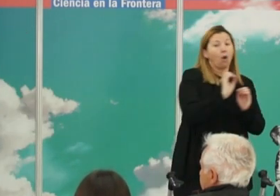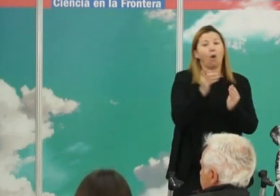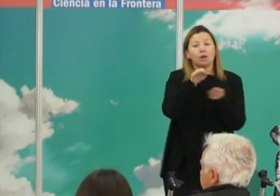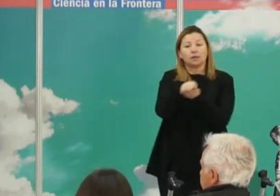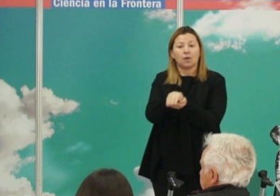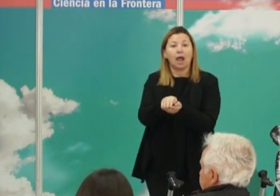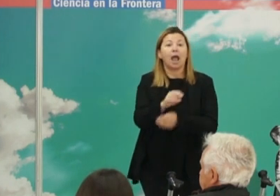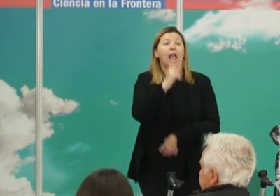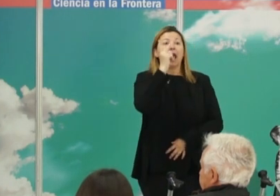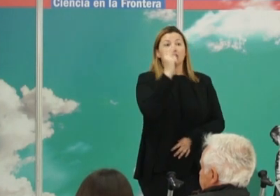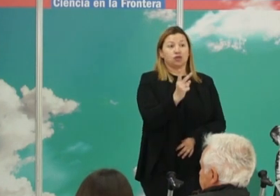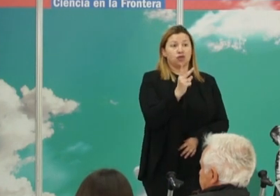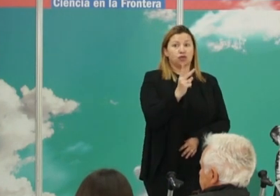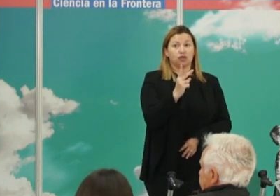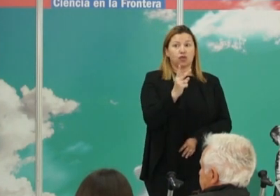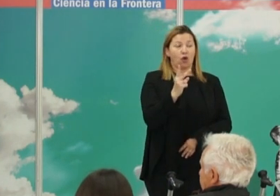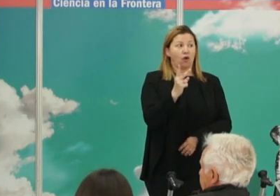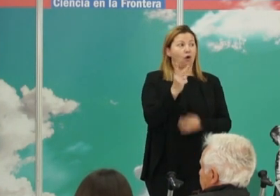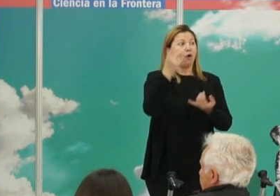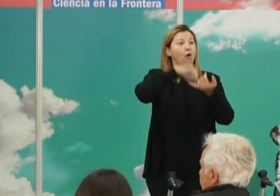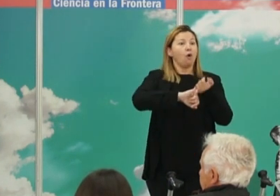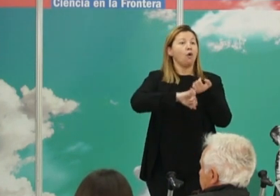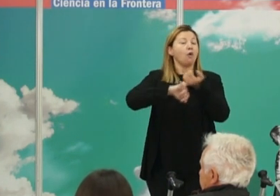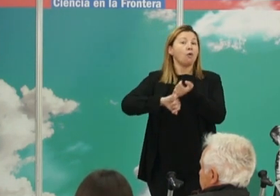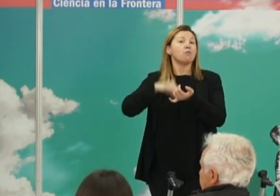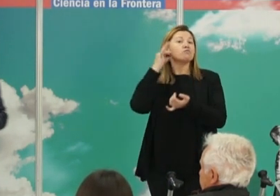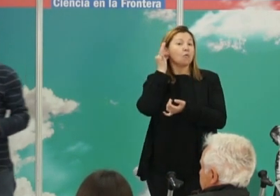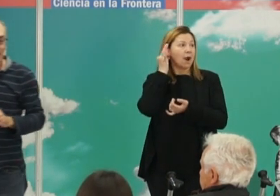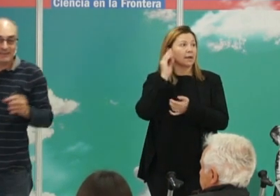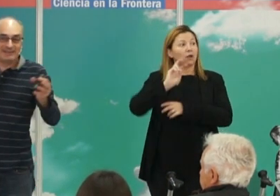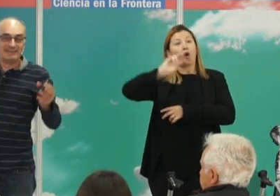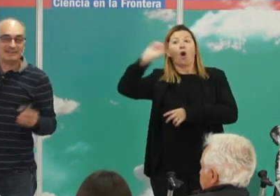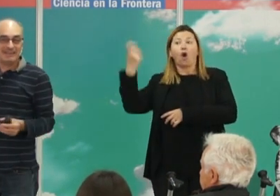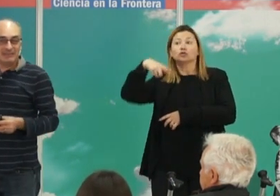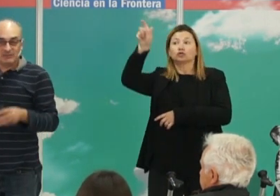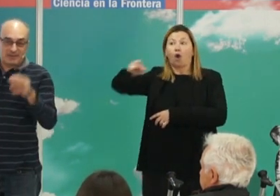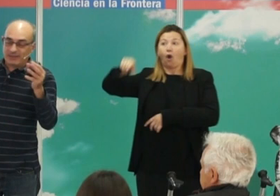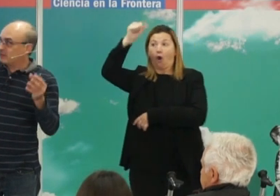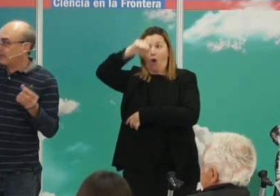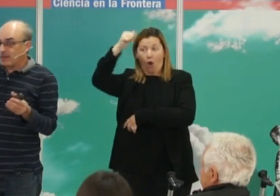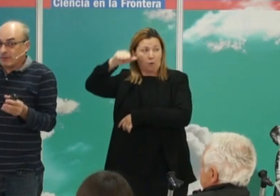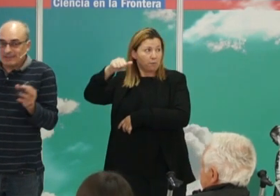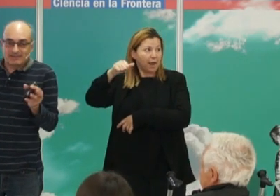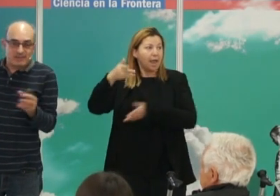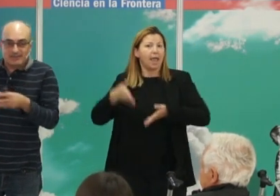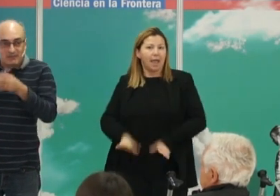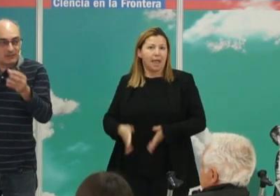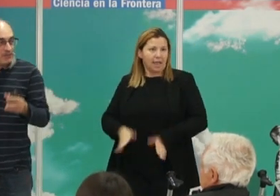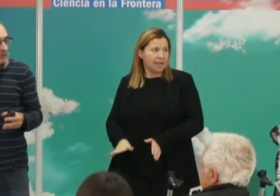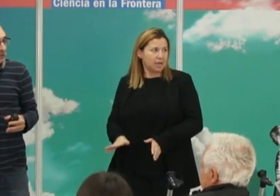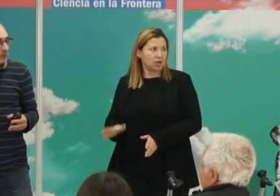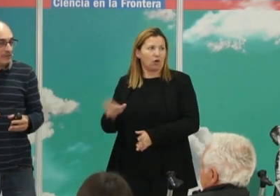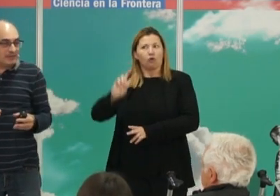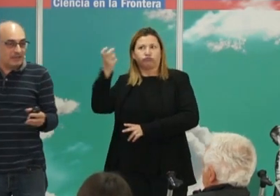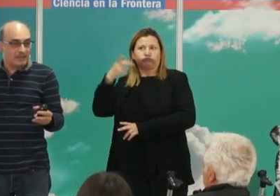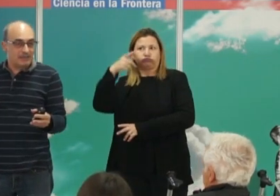mujeres que también tienen hijos con dos hombres que no están en el yacimiento. Lo cual es una especie de justicia poética si pensamos que